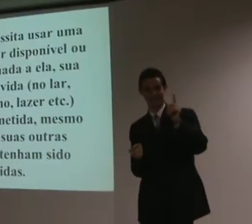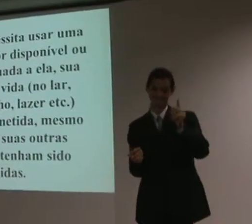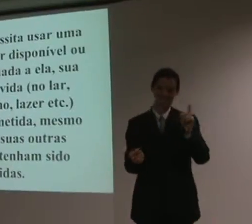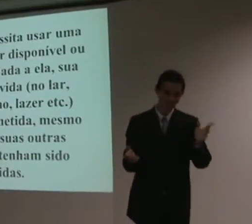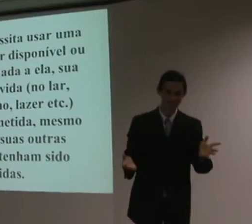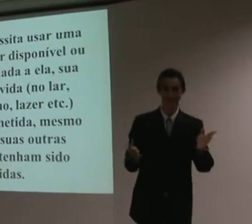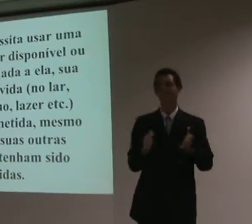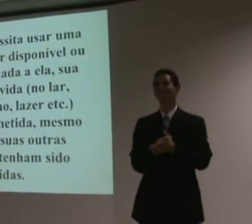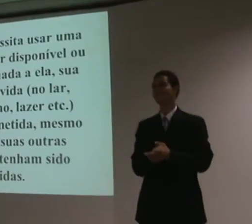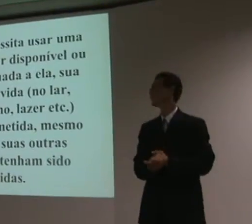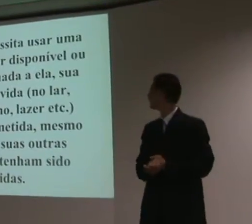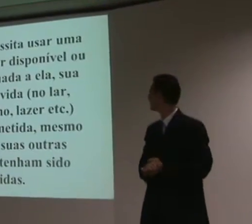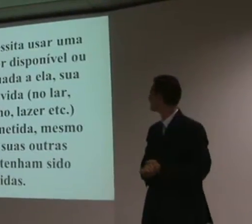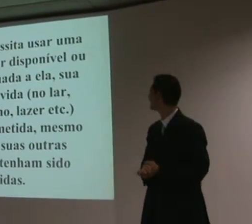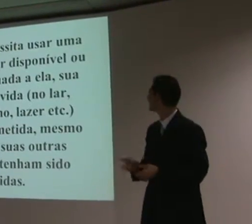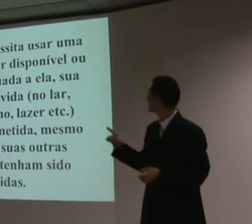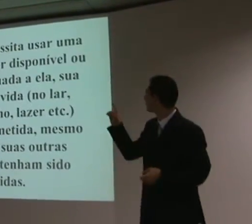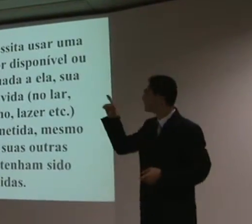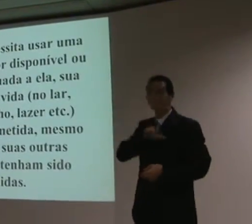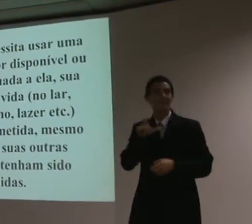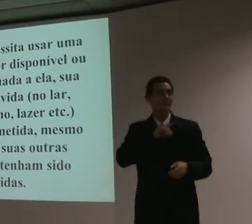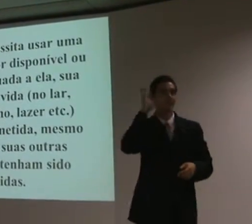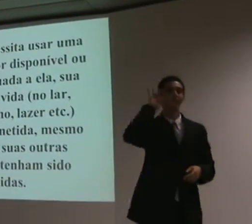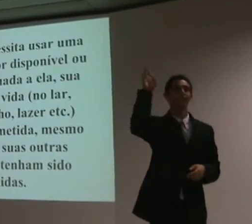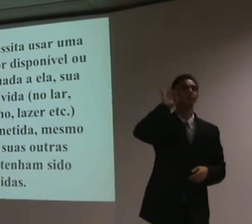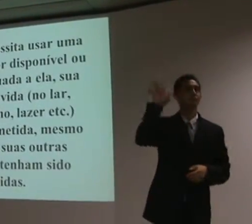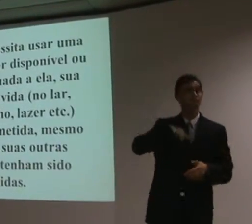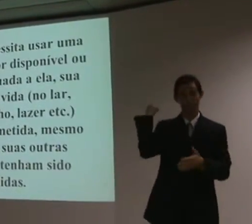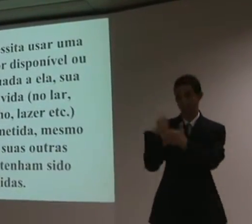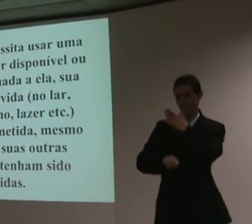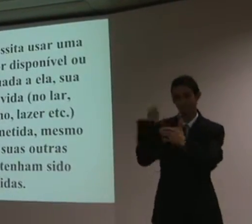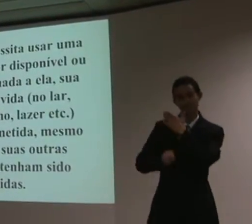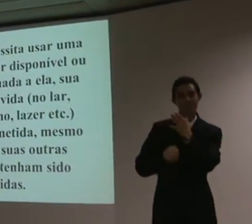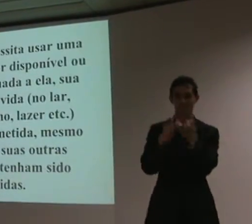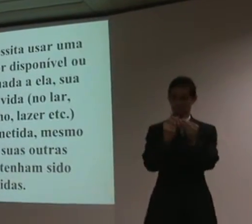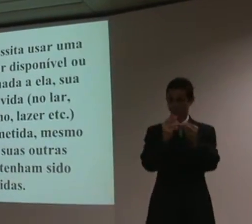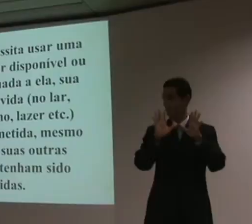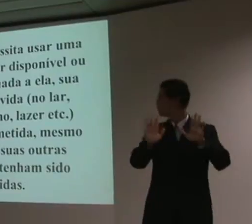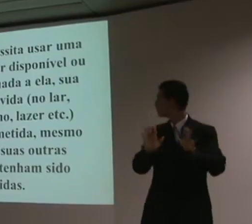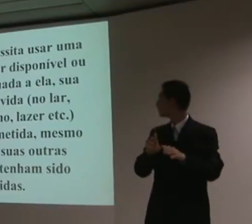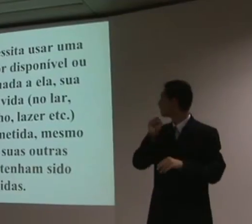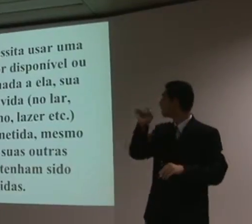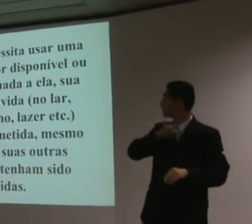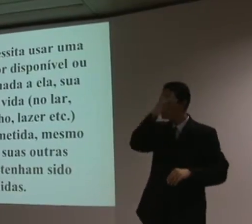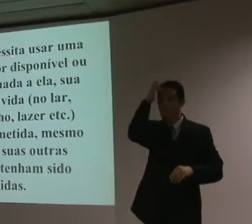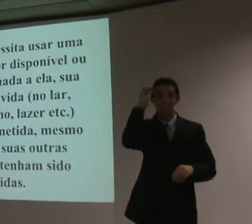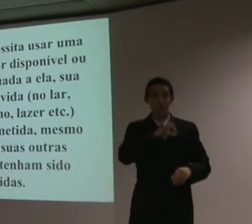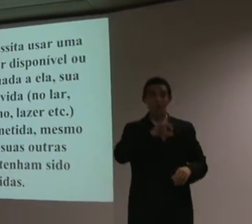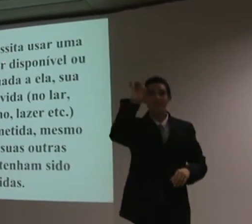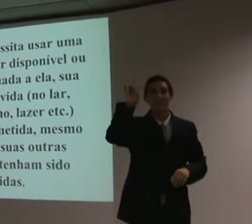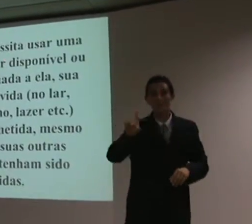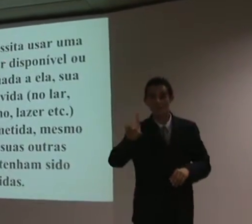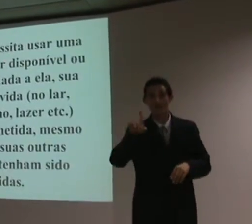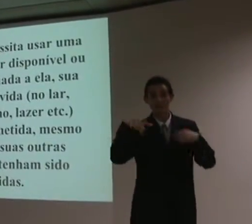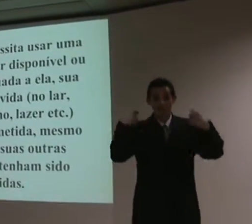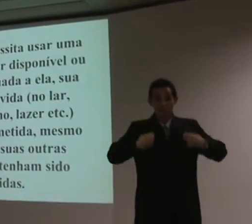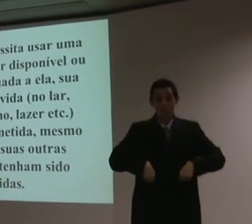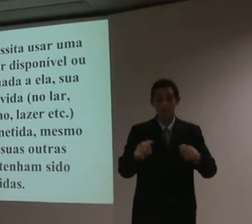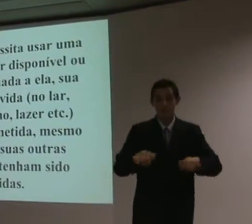Olha aqui, olha uma tese que eu bato muito. Se uma pessoa com deficiência necessita,